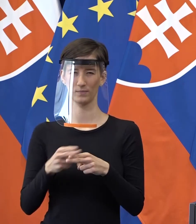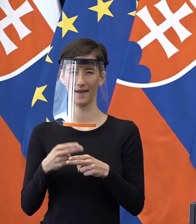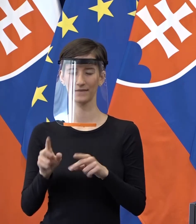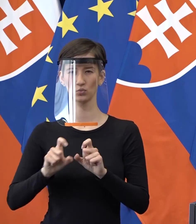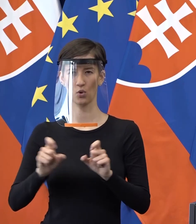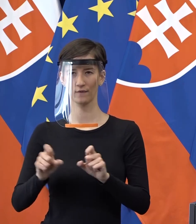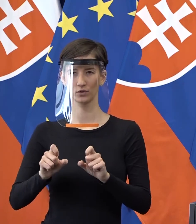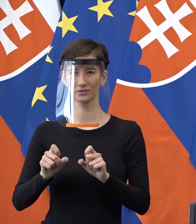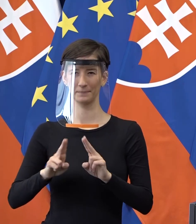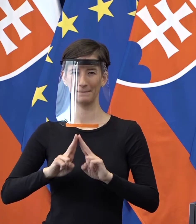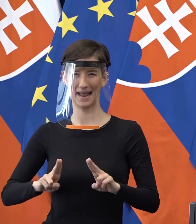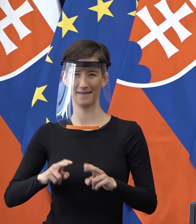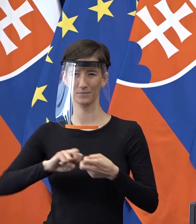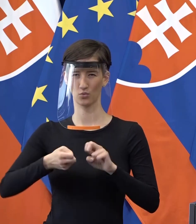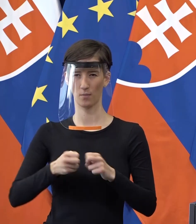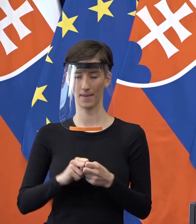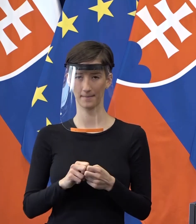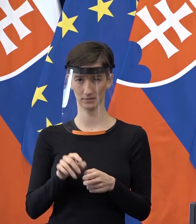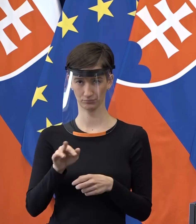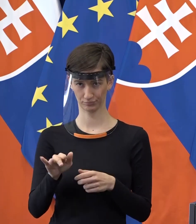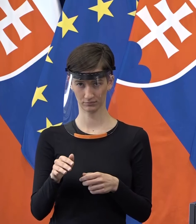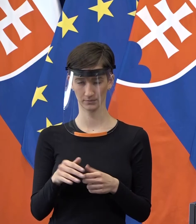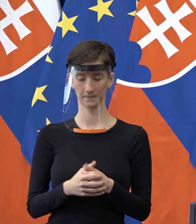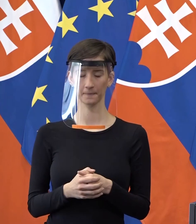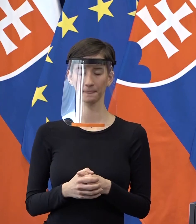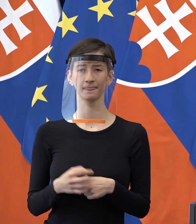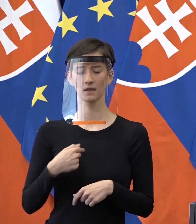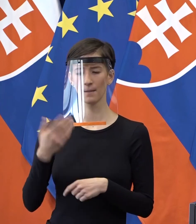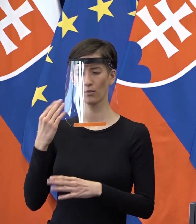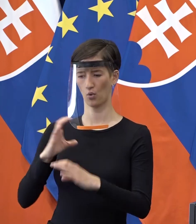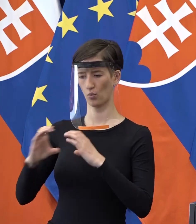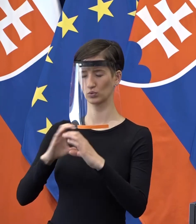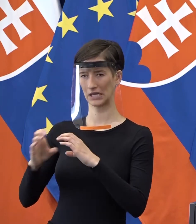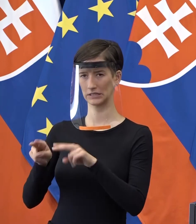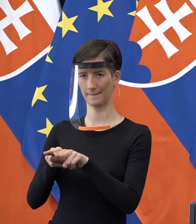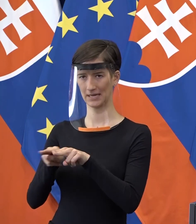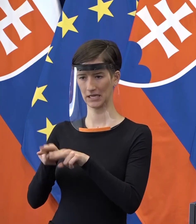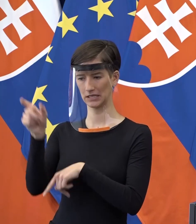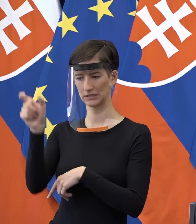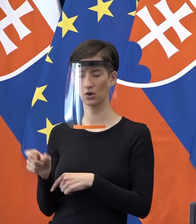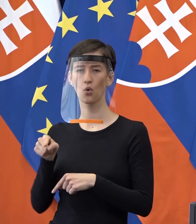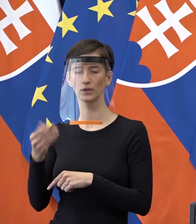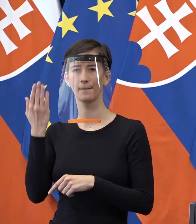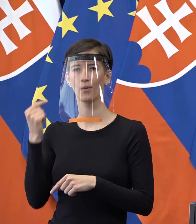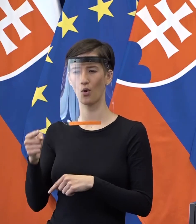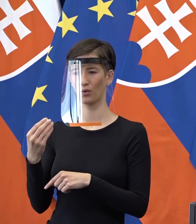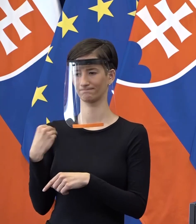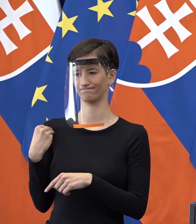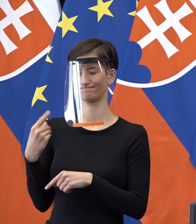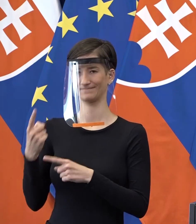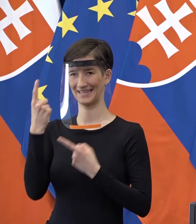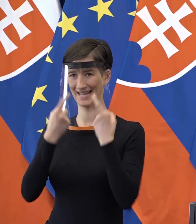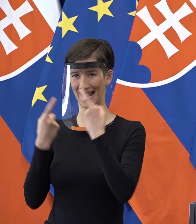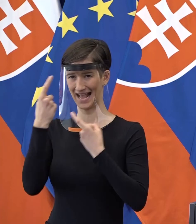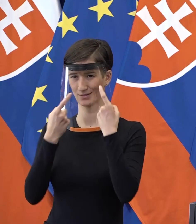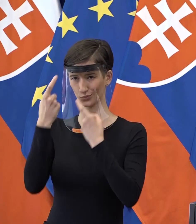Komunikoval som s pani prezidentkou aj predtým, ako sme to uznesenie prijali, aj potom, ako sme ho prijali. Komunikovala nejaký názor ľudí